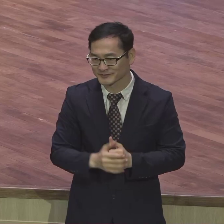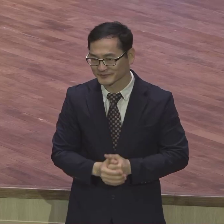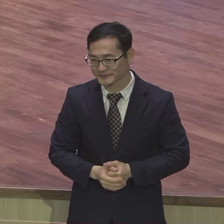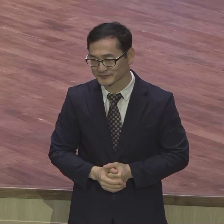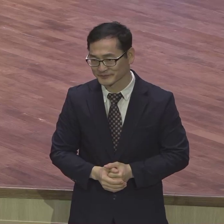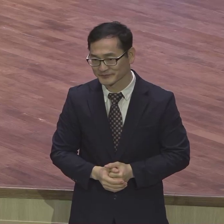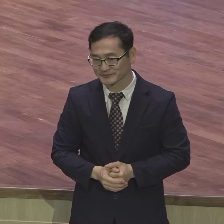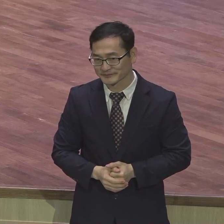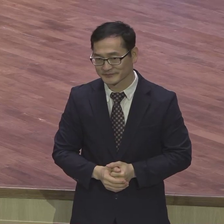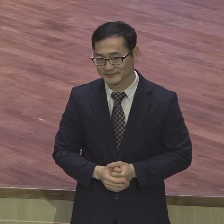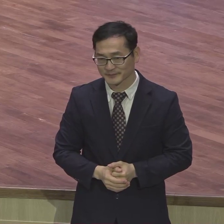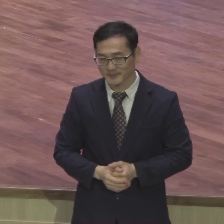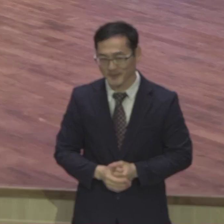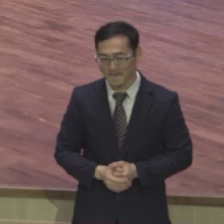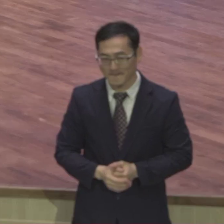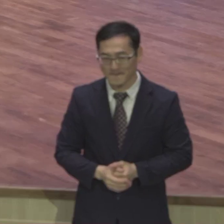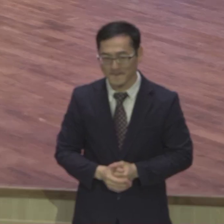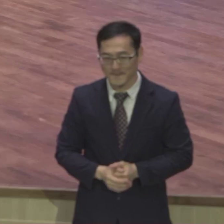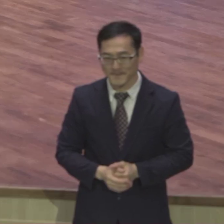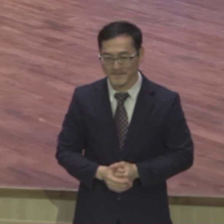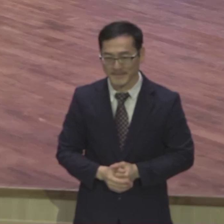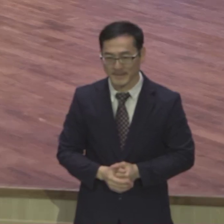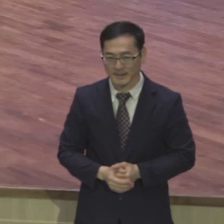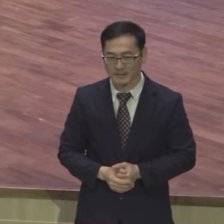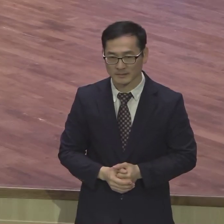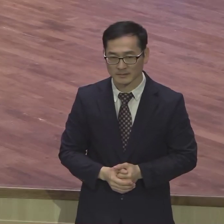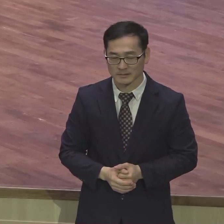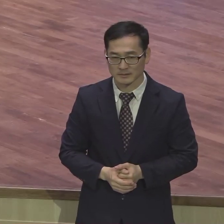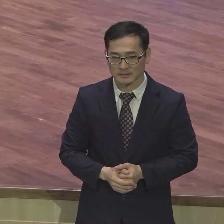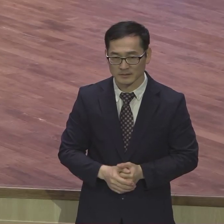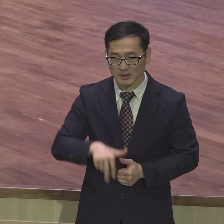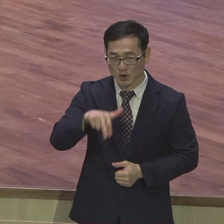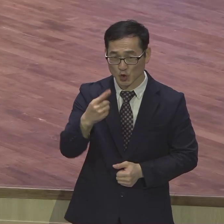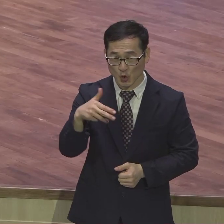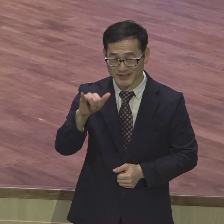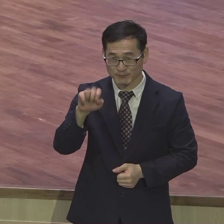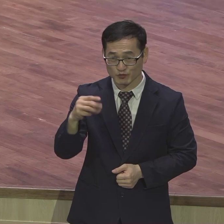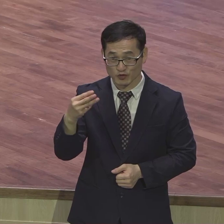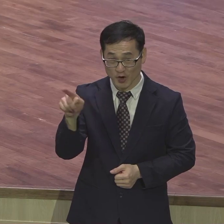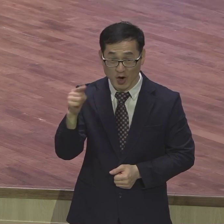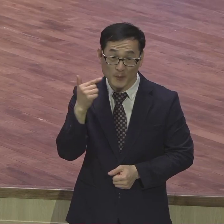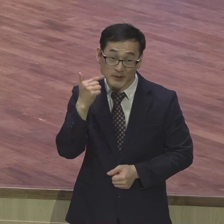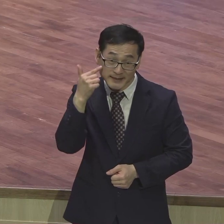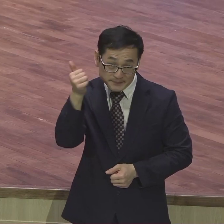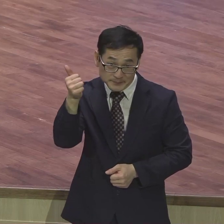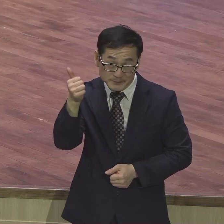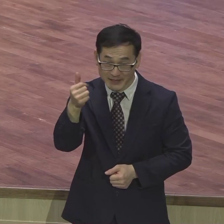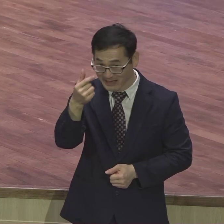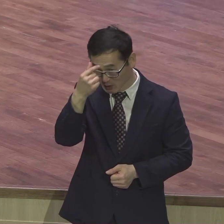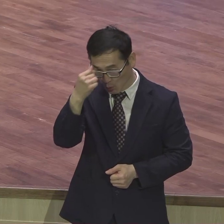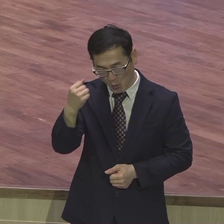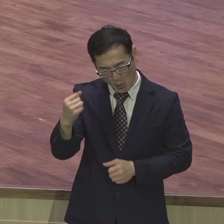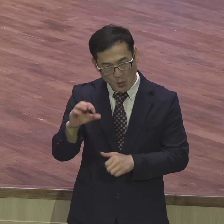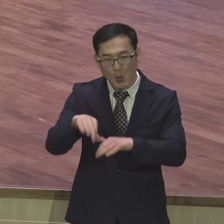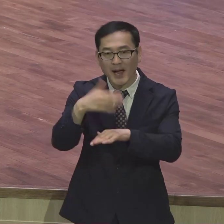가까이 오십니다 이 조지 물려 목사님 영국 독일 사람인데